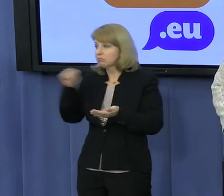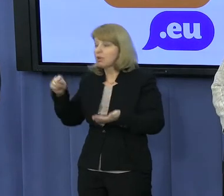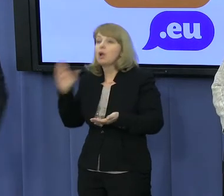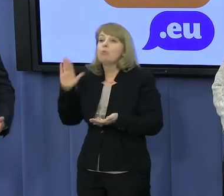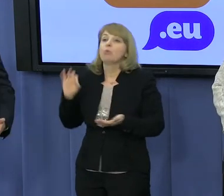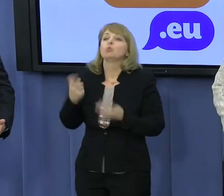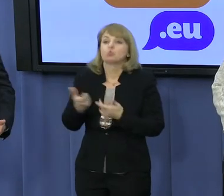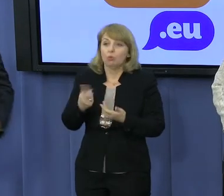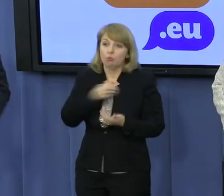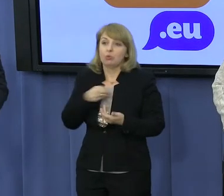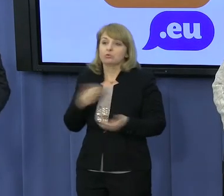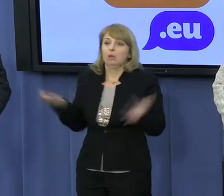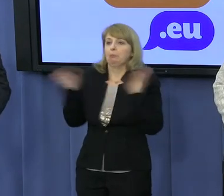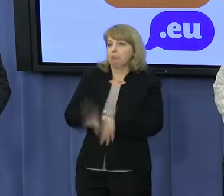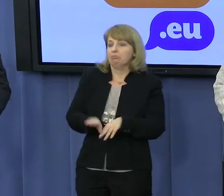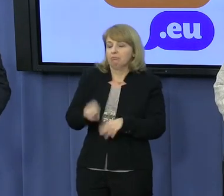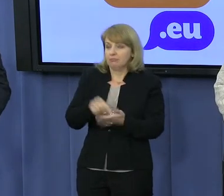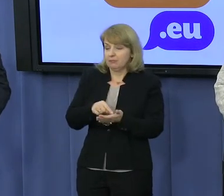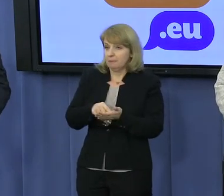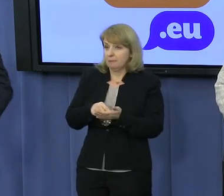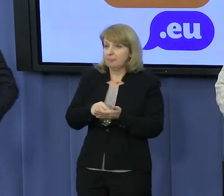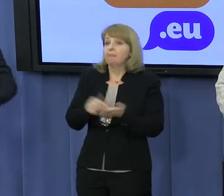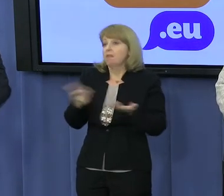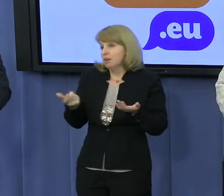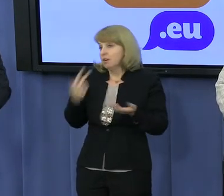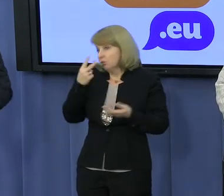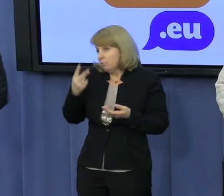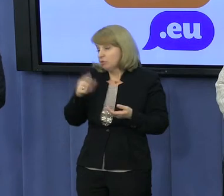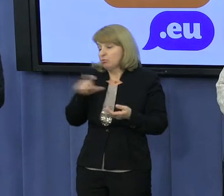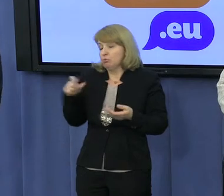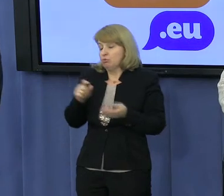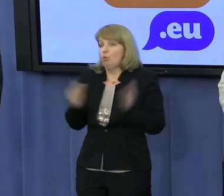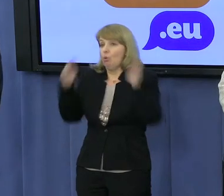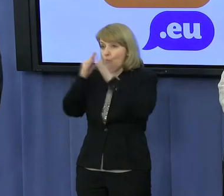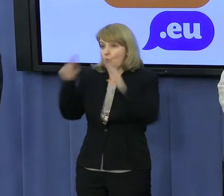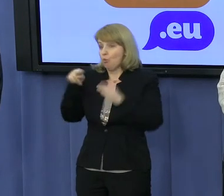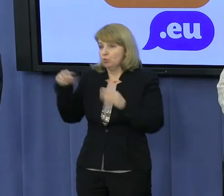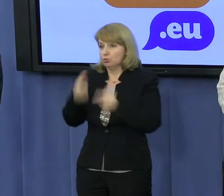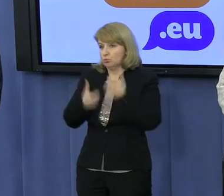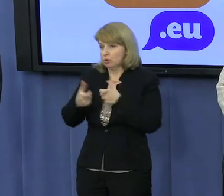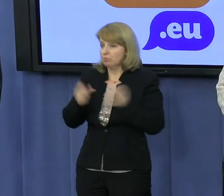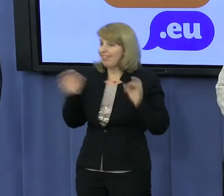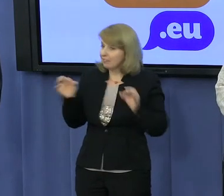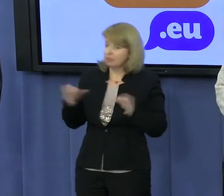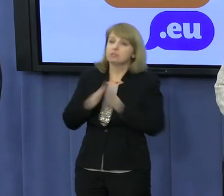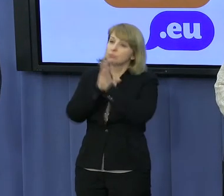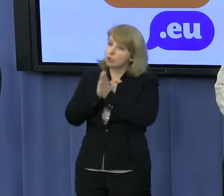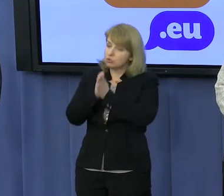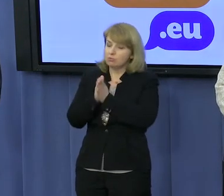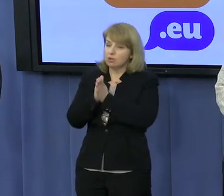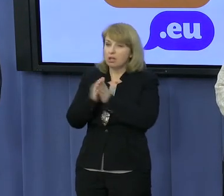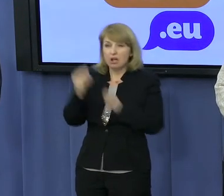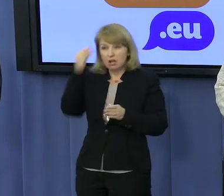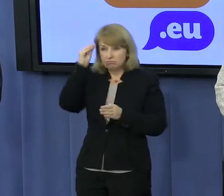wszystkiego, to nie wiadomo, czy Kościołowi się tego przepchnąć nie uda tym razem. Stąd też bijemy na alarm i prosimy o to, żeby przypominać,